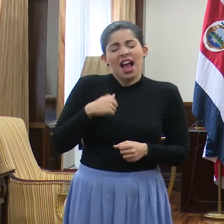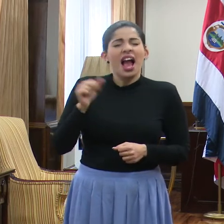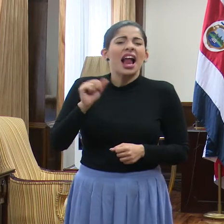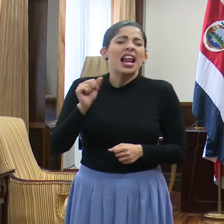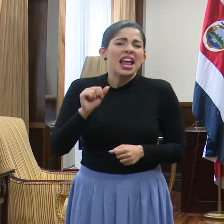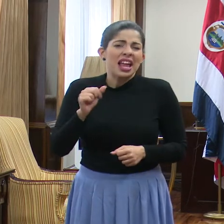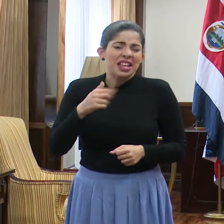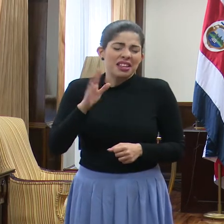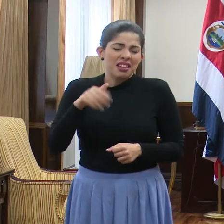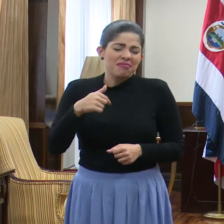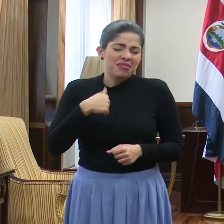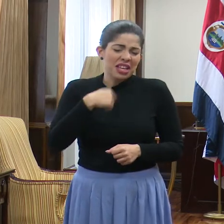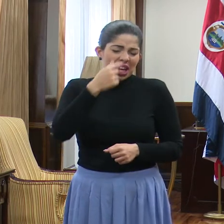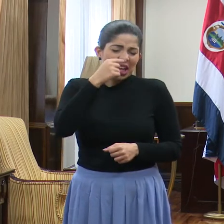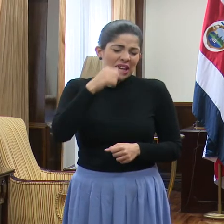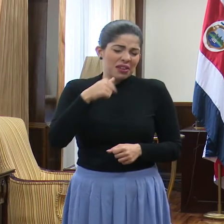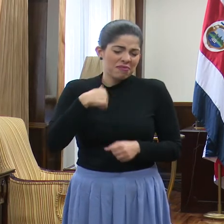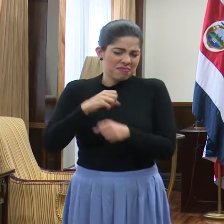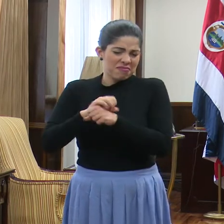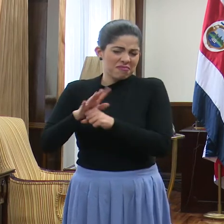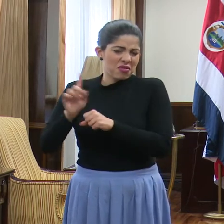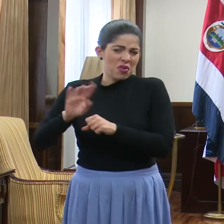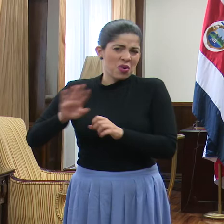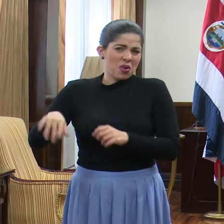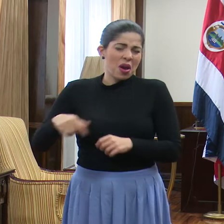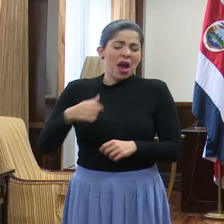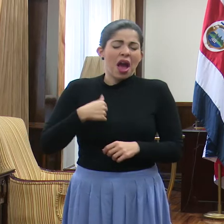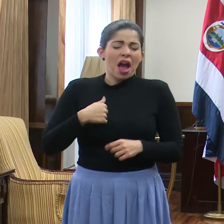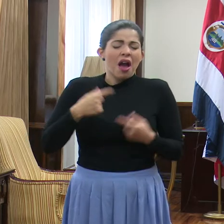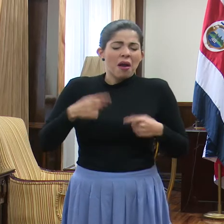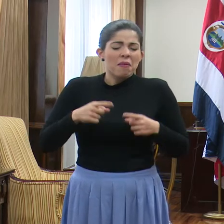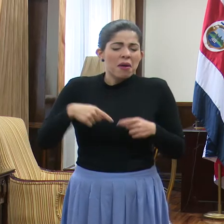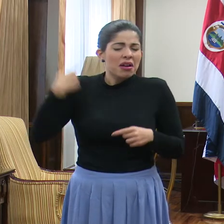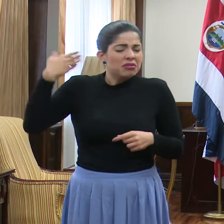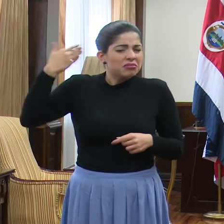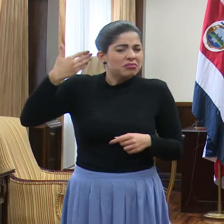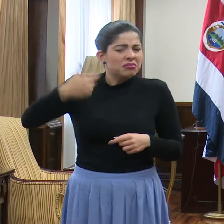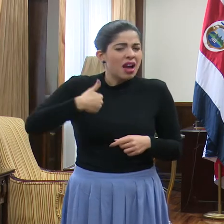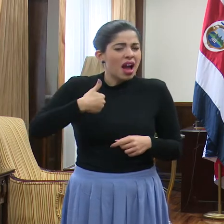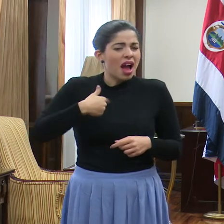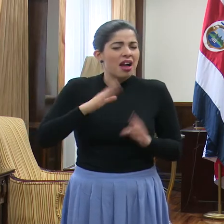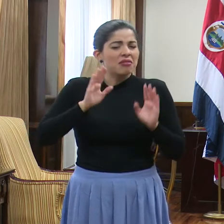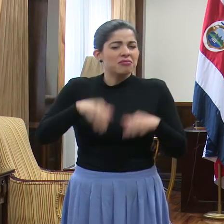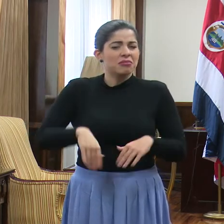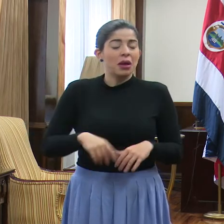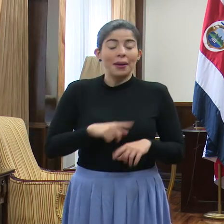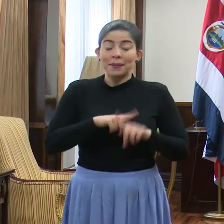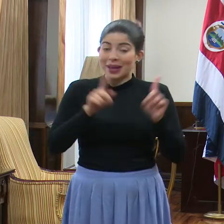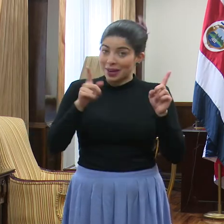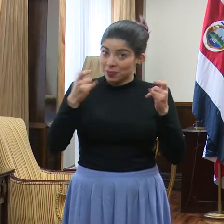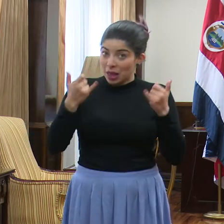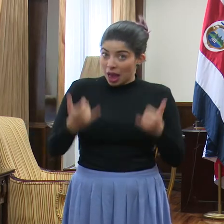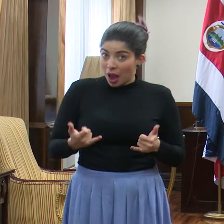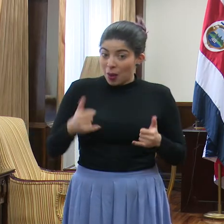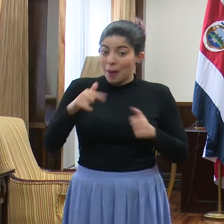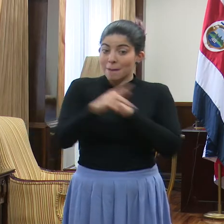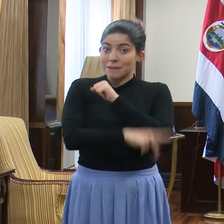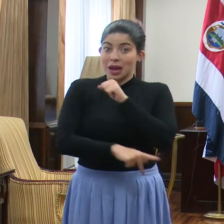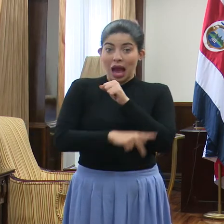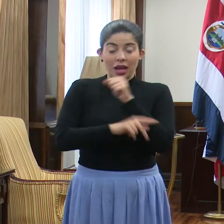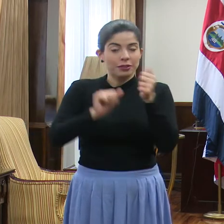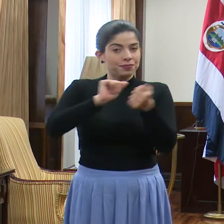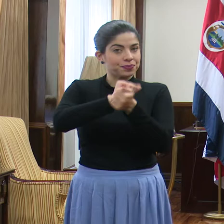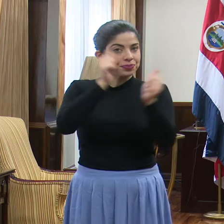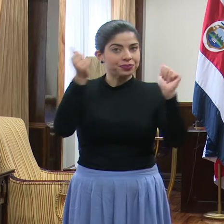lo mío es una gripilla, ¿verdad? Porque a mí me pasa esto con alguna frecuencia. Bueno, ahora las cosas dentro del país cambiaron.